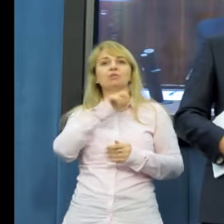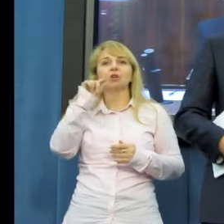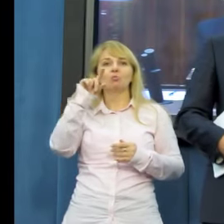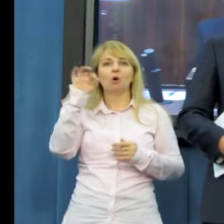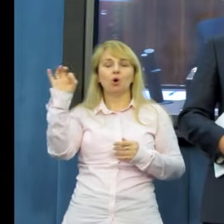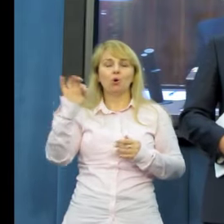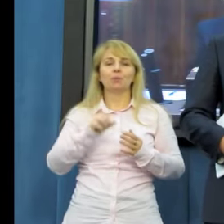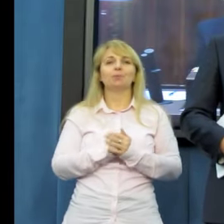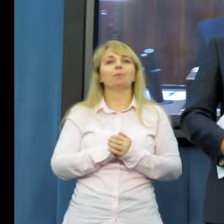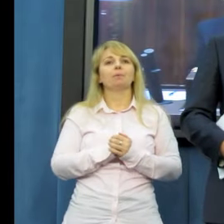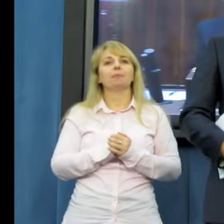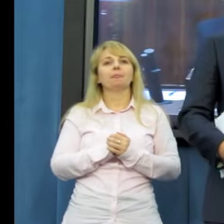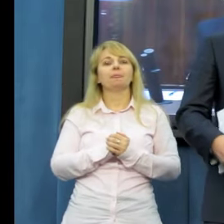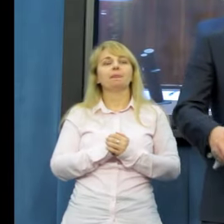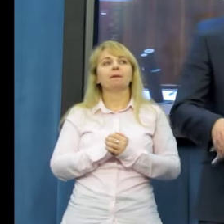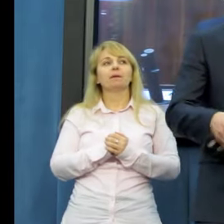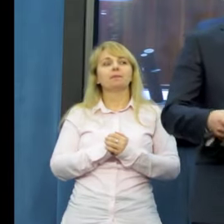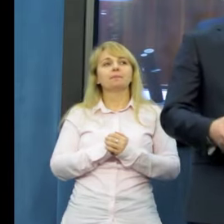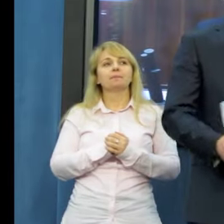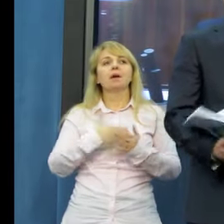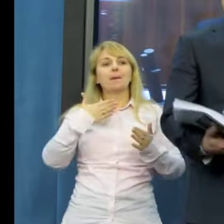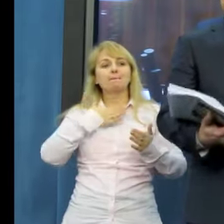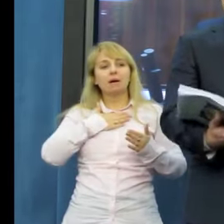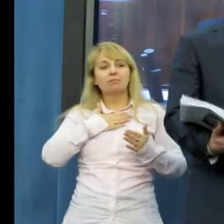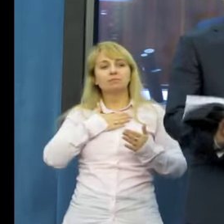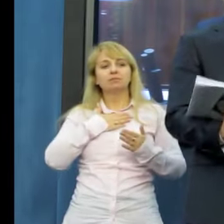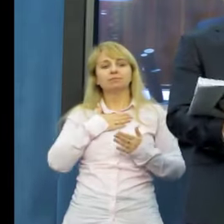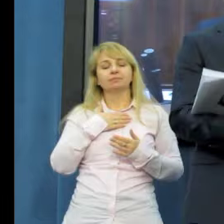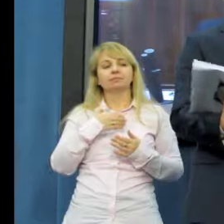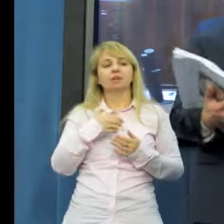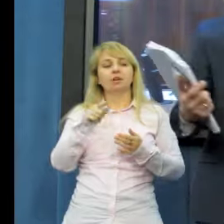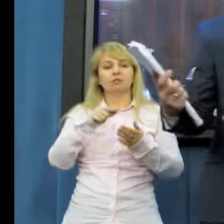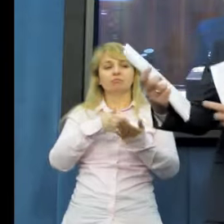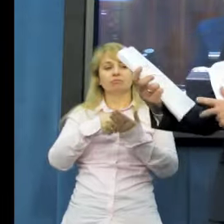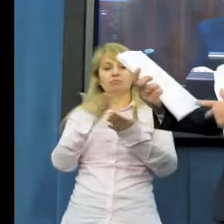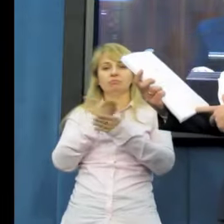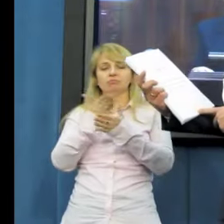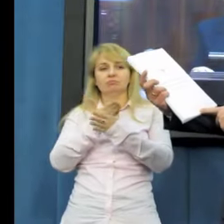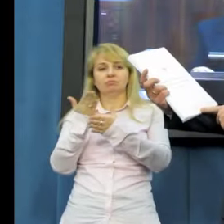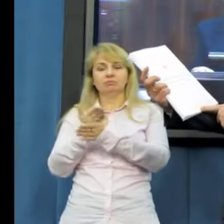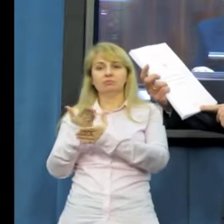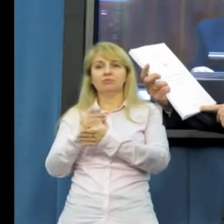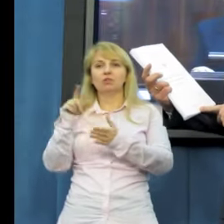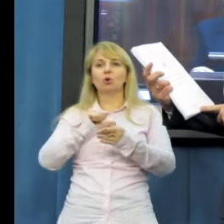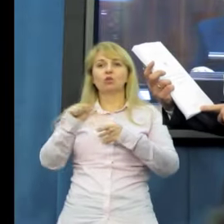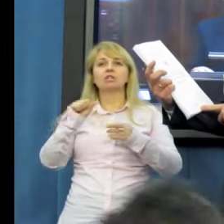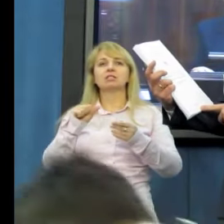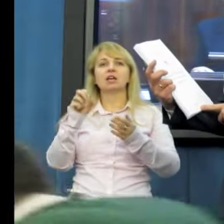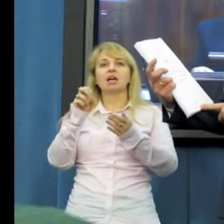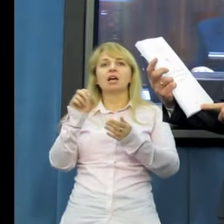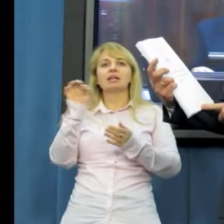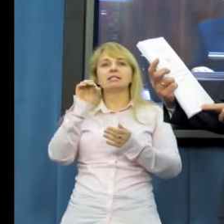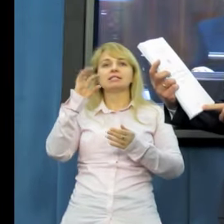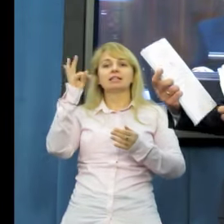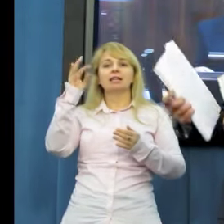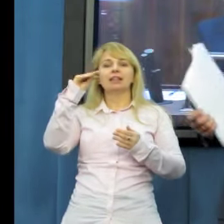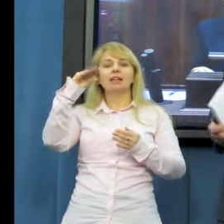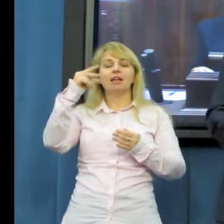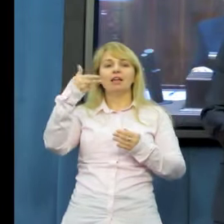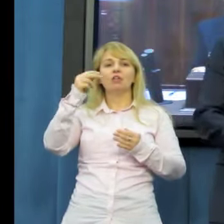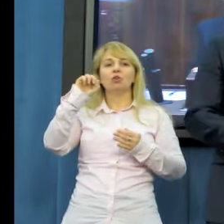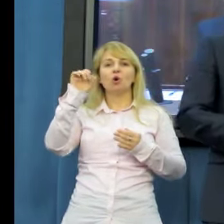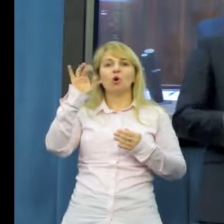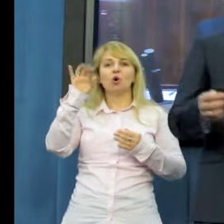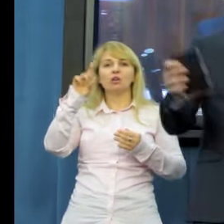Obywatelskiej. Mamy w ręku sprawozdanie scenograficzne z posiedzenia Sejmu,